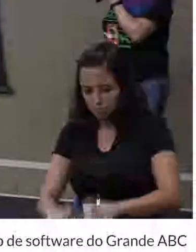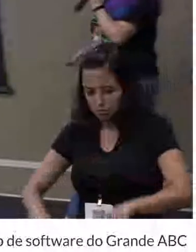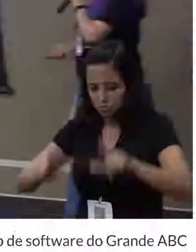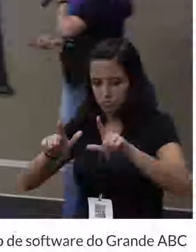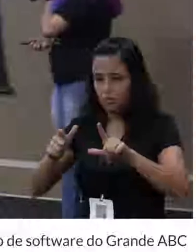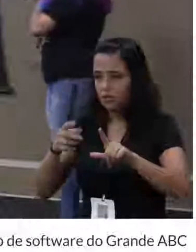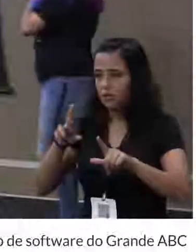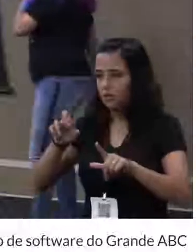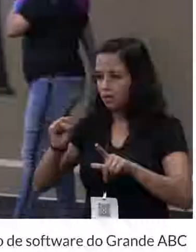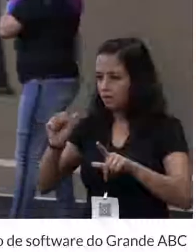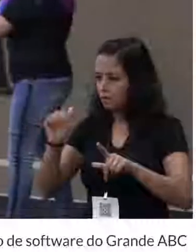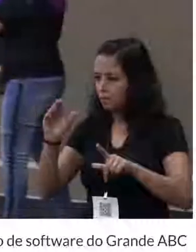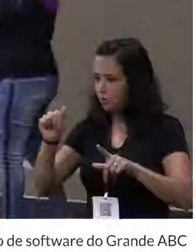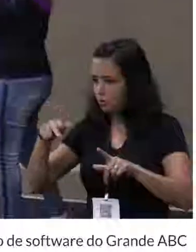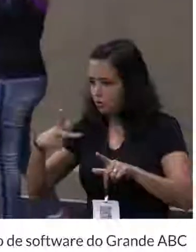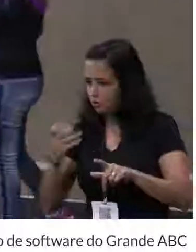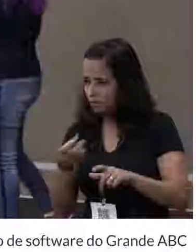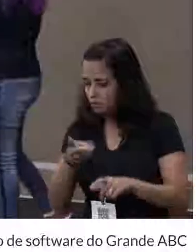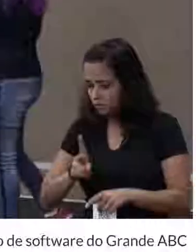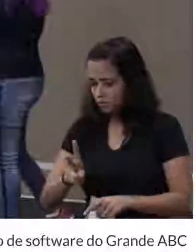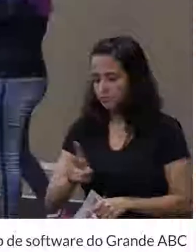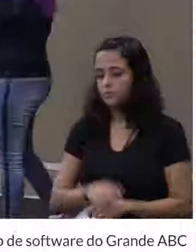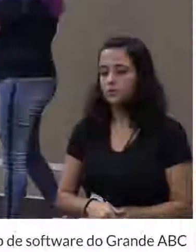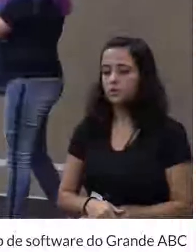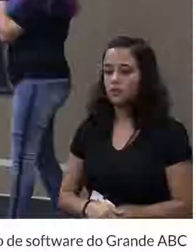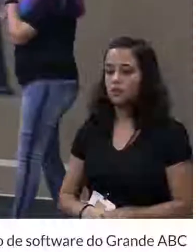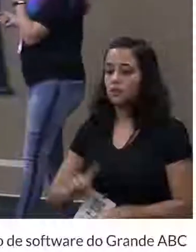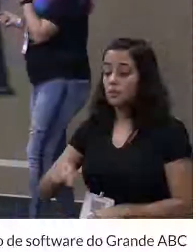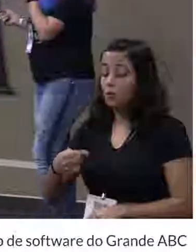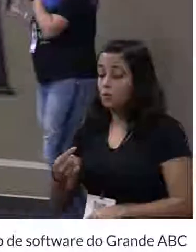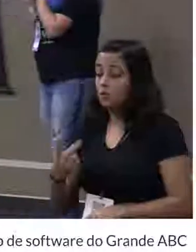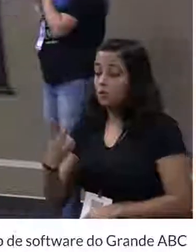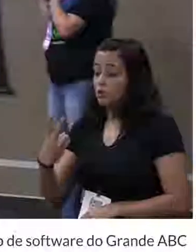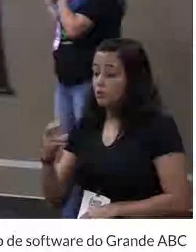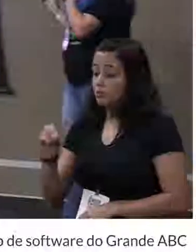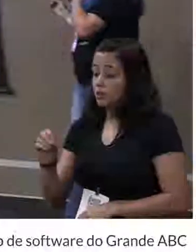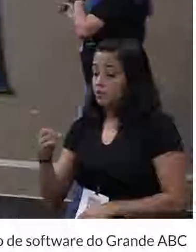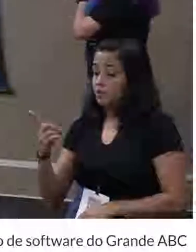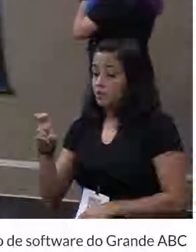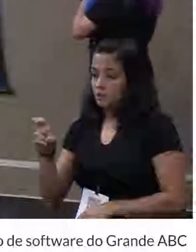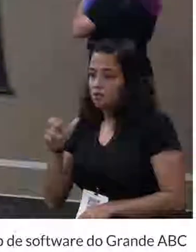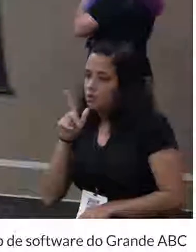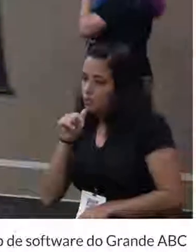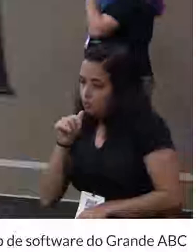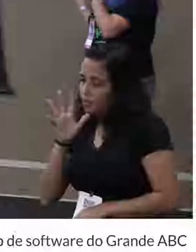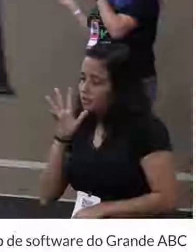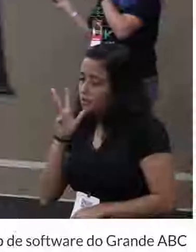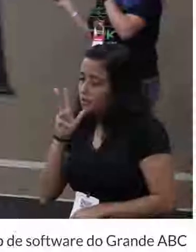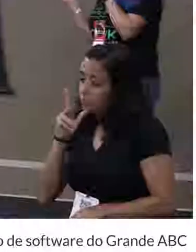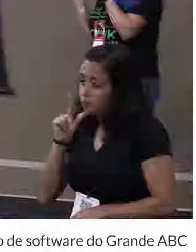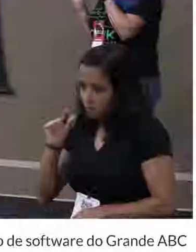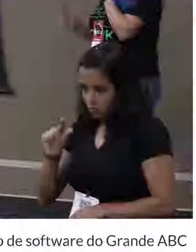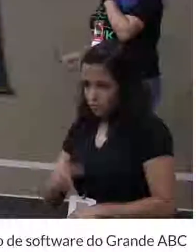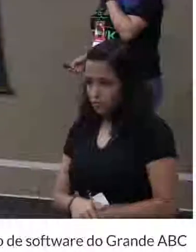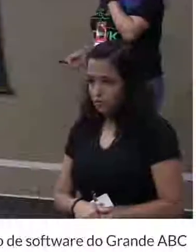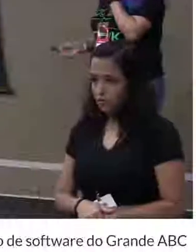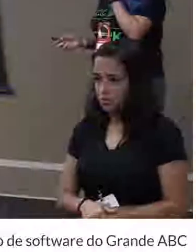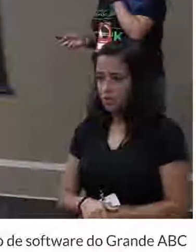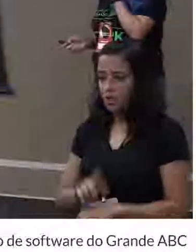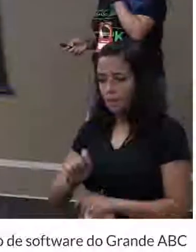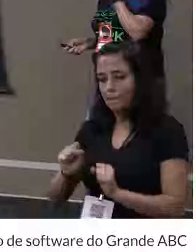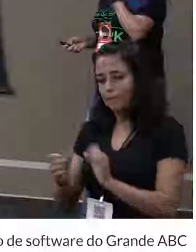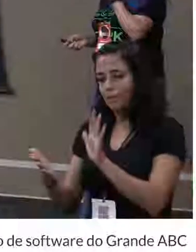seguiu o jogo. Beleza. E aí, em 2015, ó, já demorou um pouquinho, ele se tornou candidato à